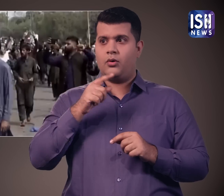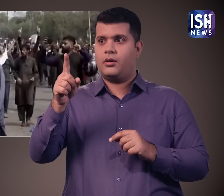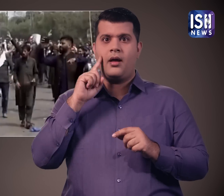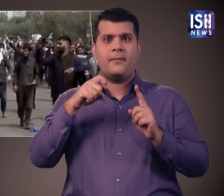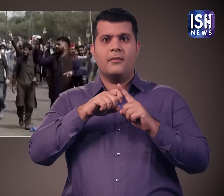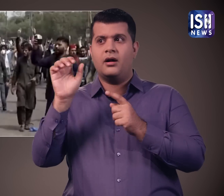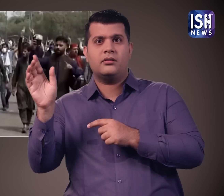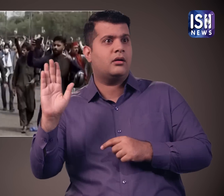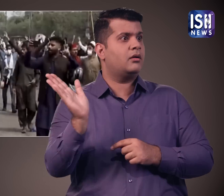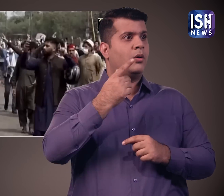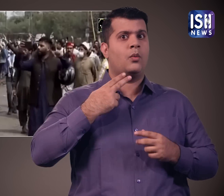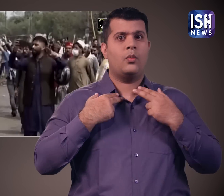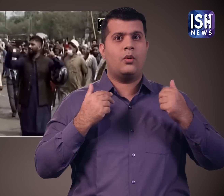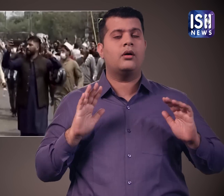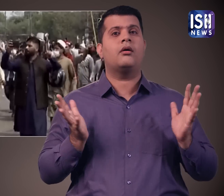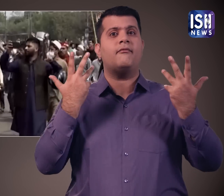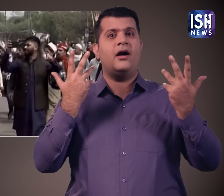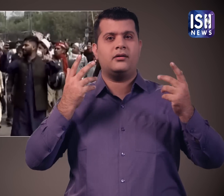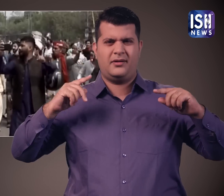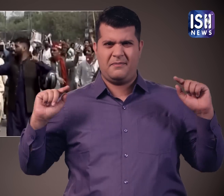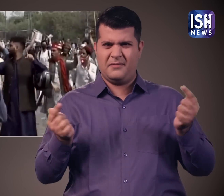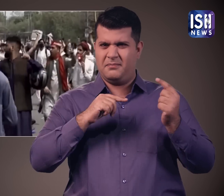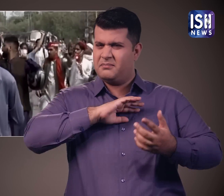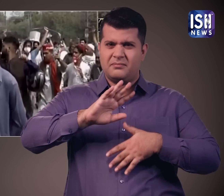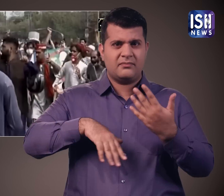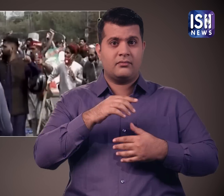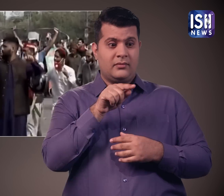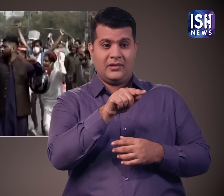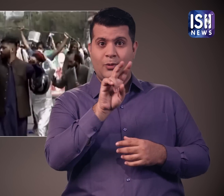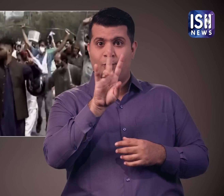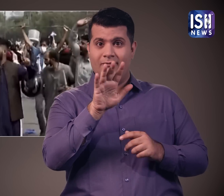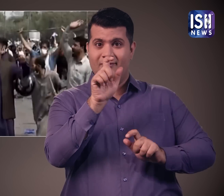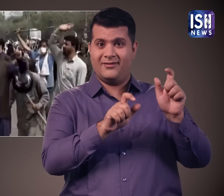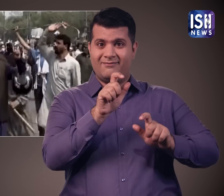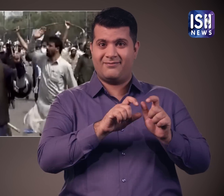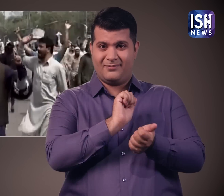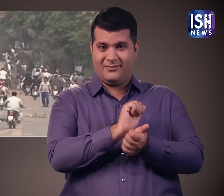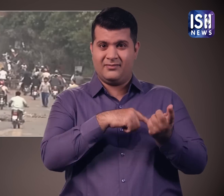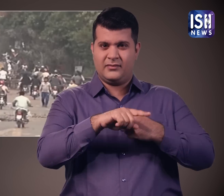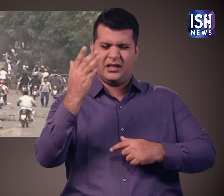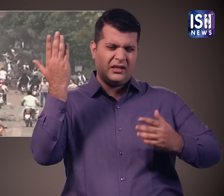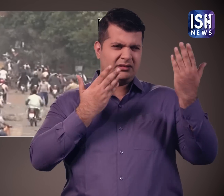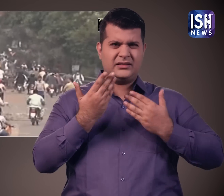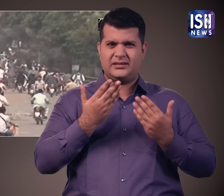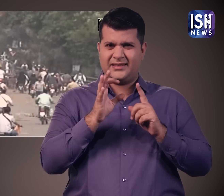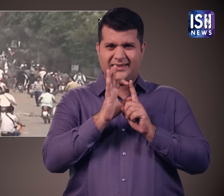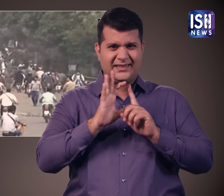वे इम्रान खान बर दर्ज मामले का विरोध कर रहे थे 25 से अधिक सुरक्षा कर्मी घायल होके